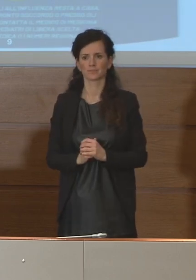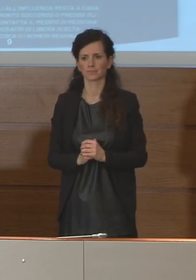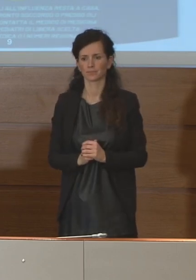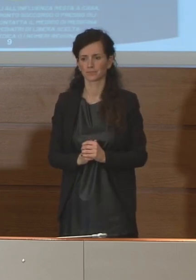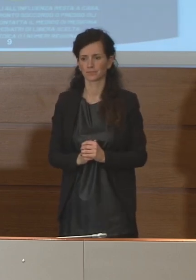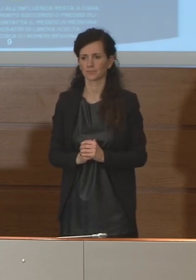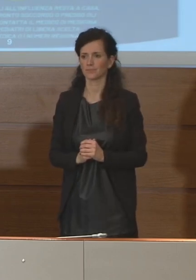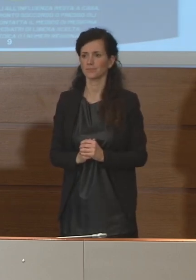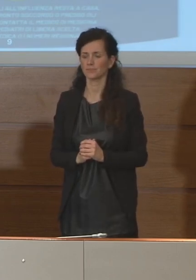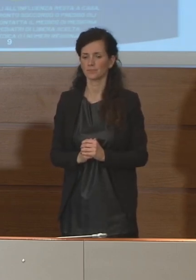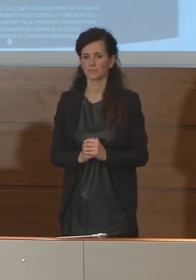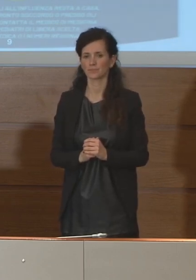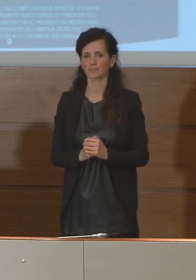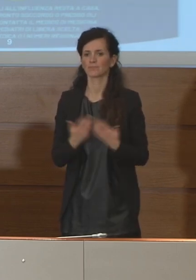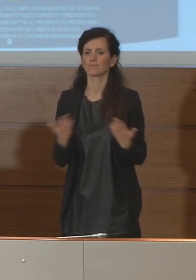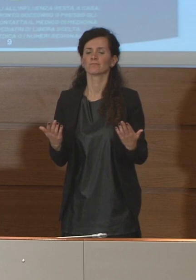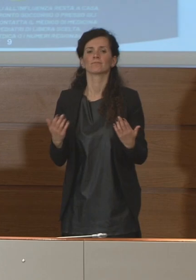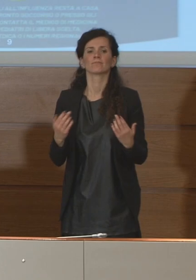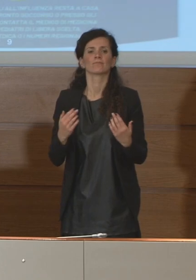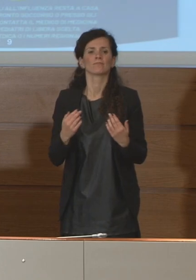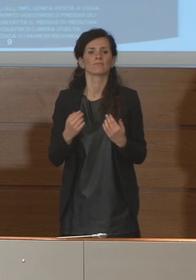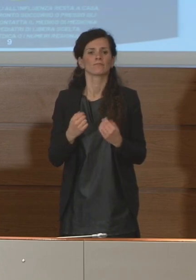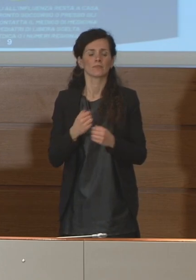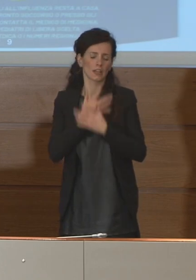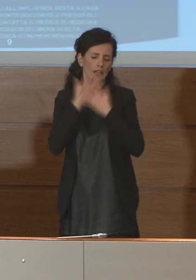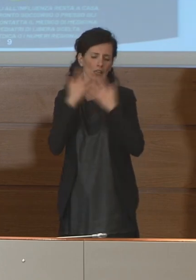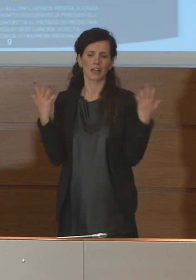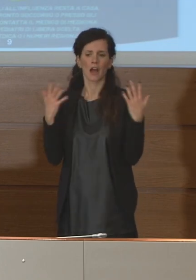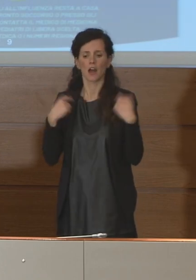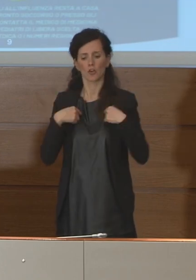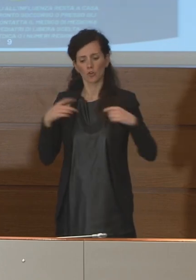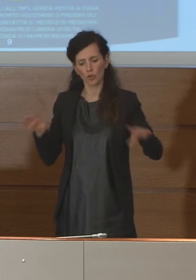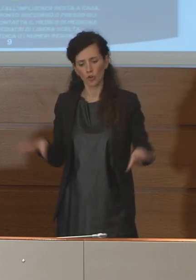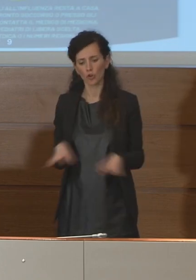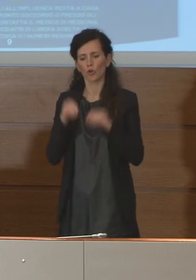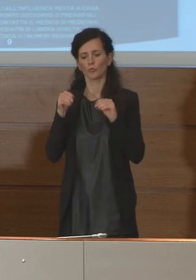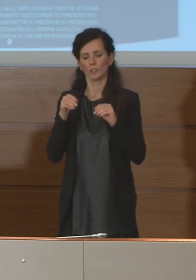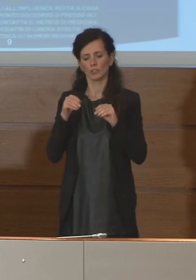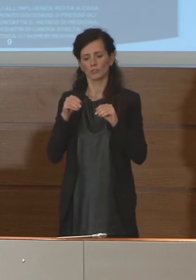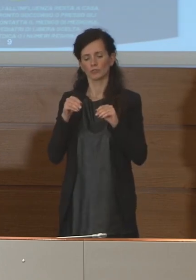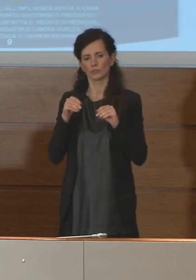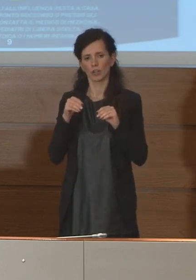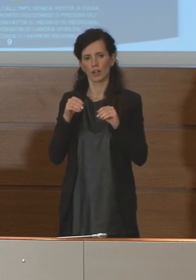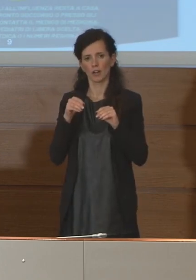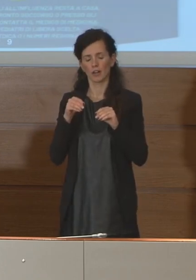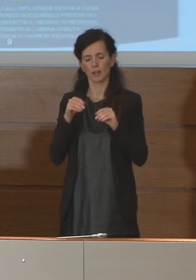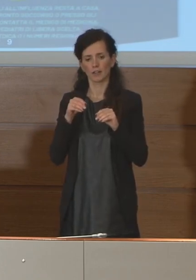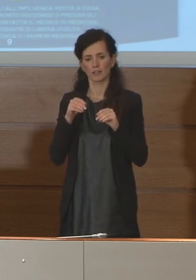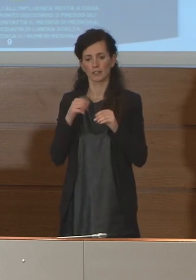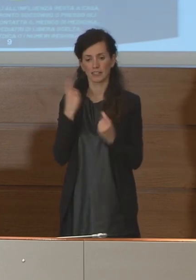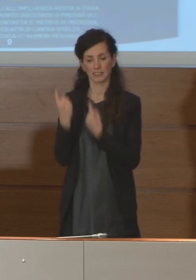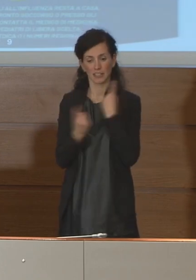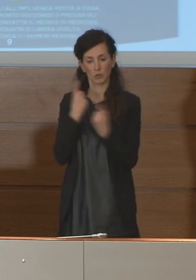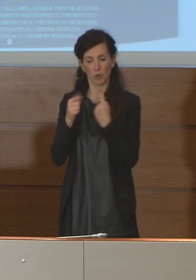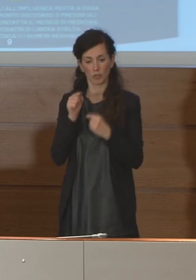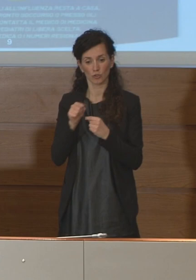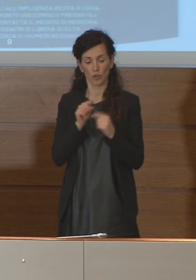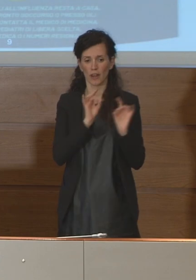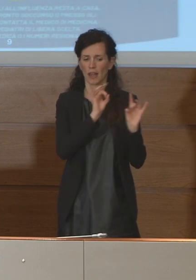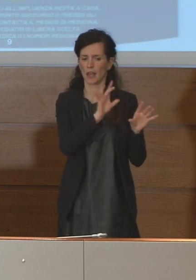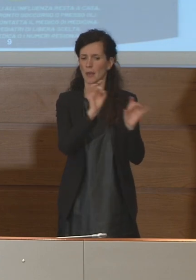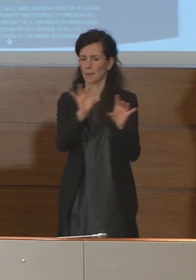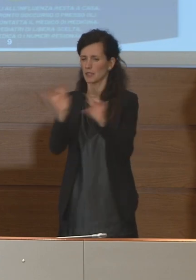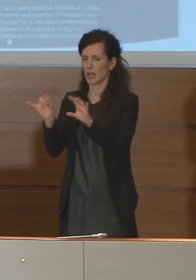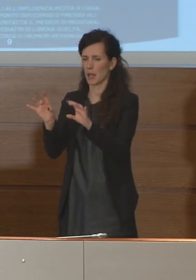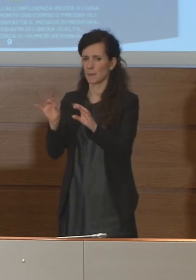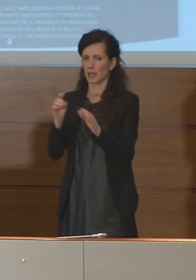Ma è chiaro noi siamo partiti da una fase epidemica che era focalizzata in